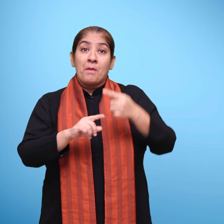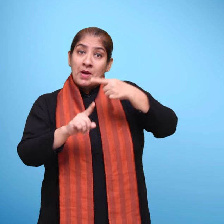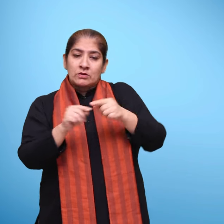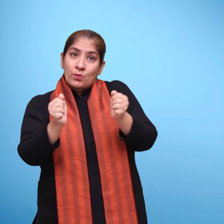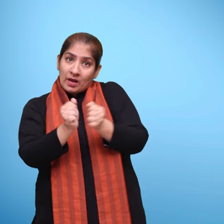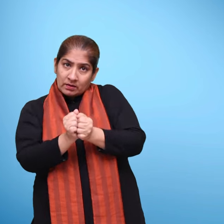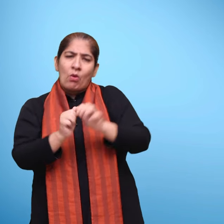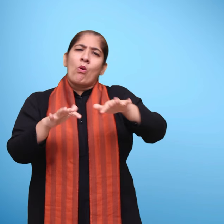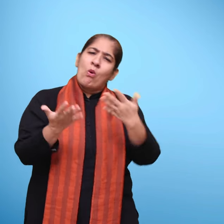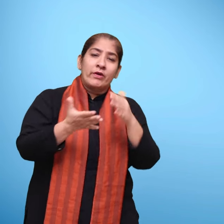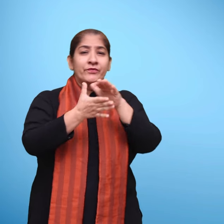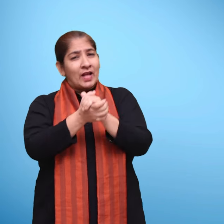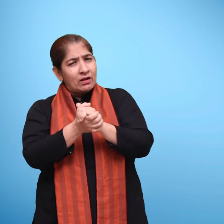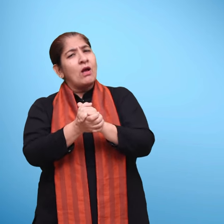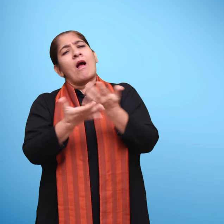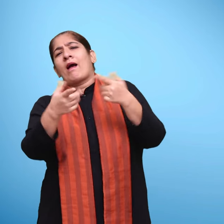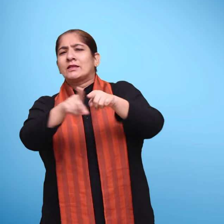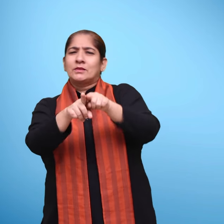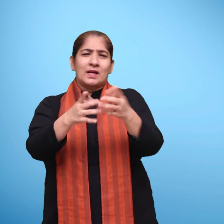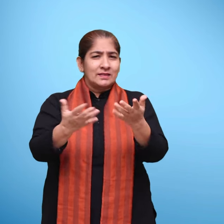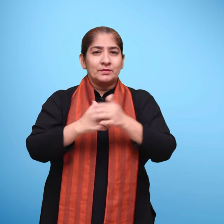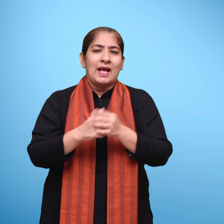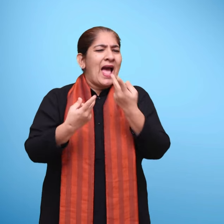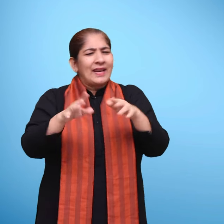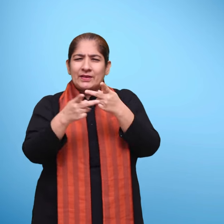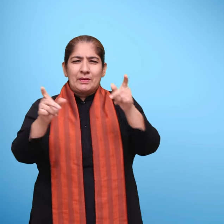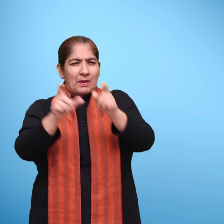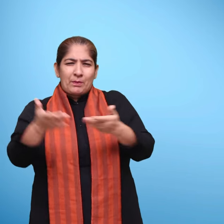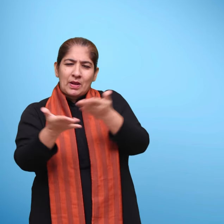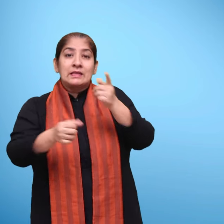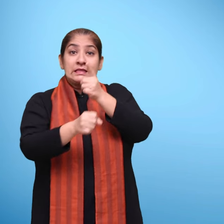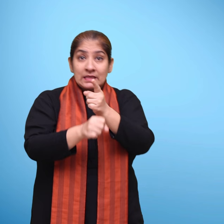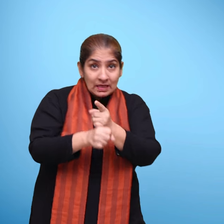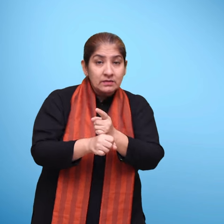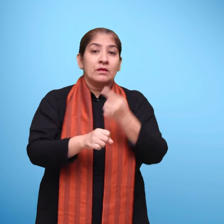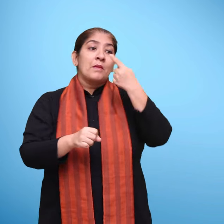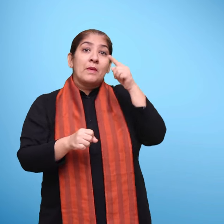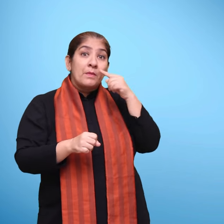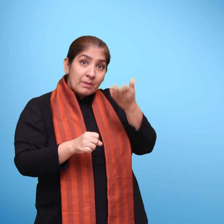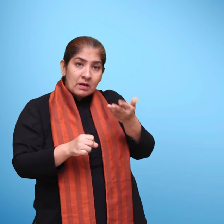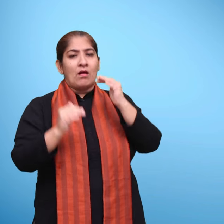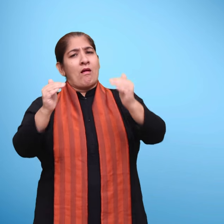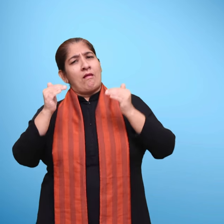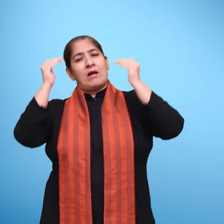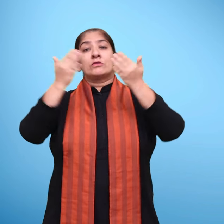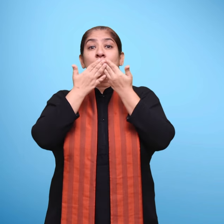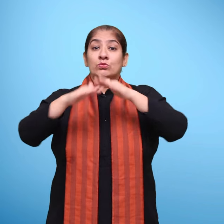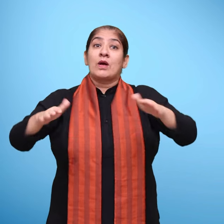व अन्य जानकार लोगों जैसे बड़े विद्यार्थी, शिक्षक, माता-पिता के साथ बातचीत और चर्चा का